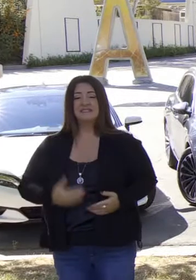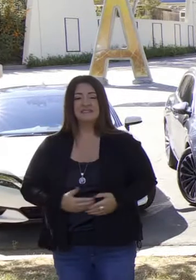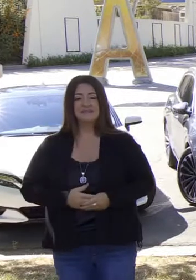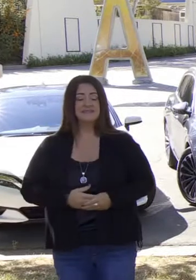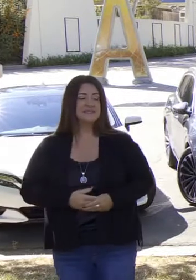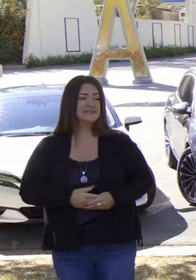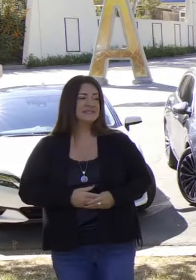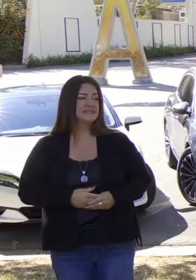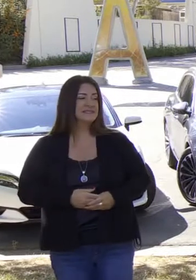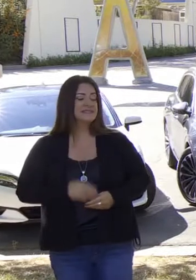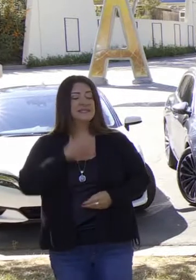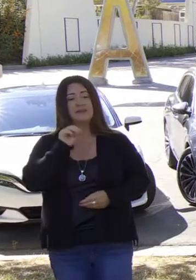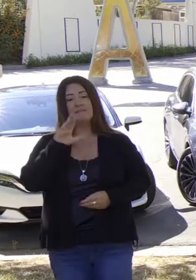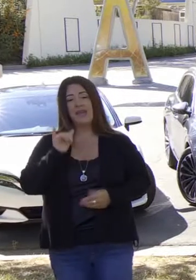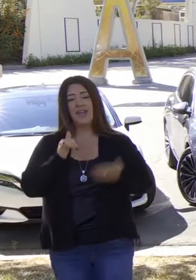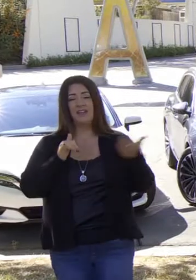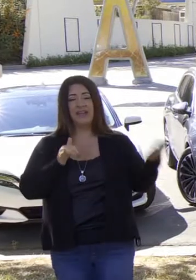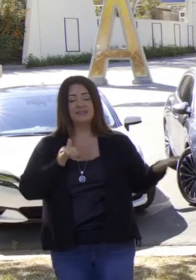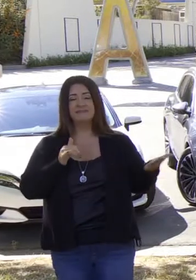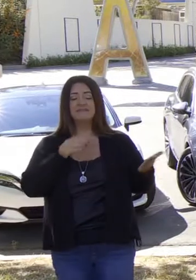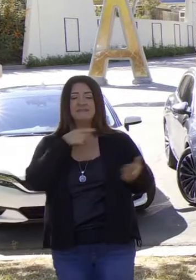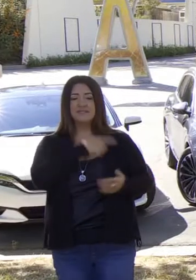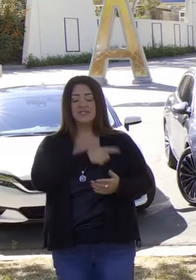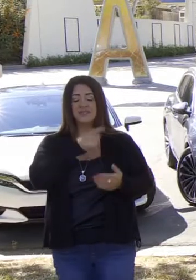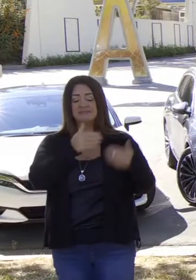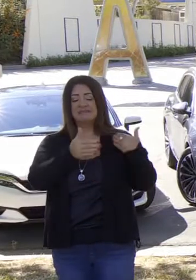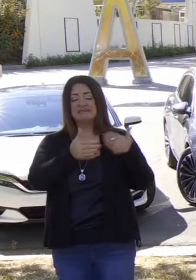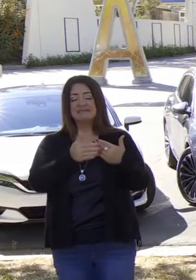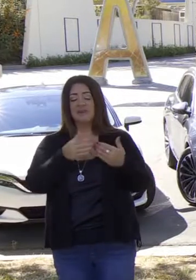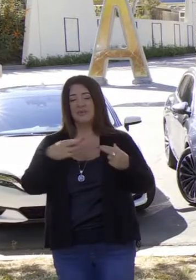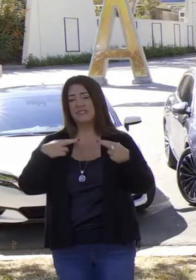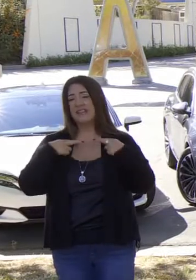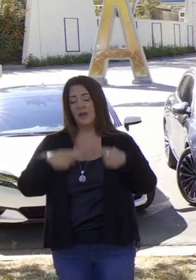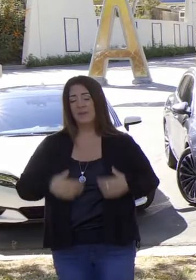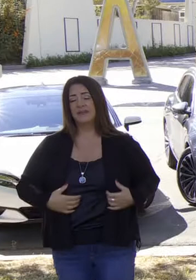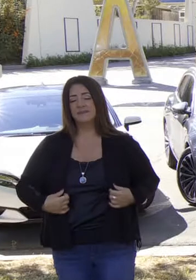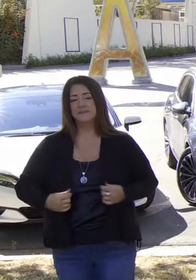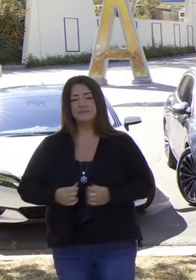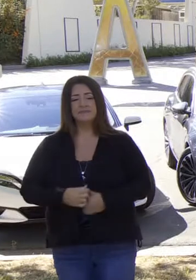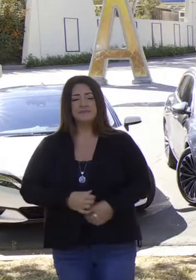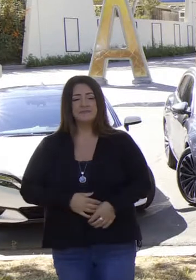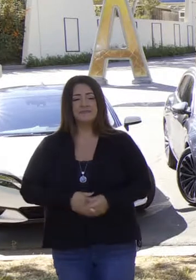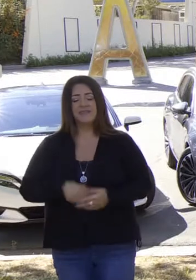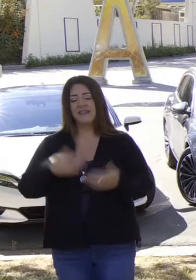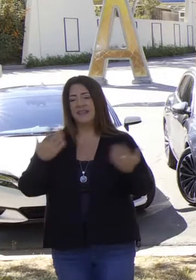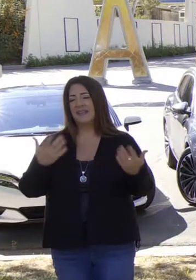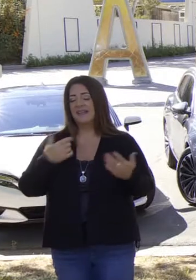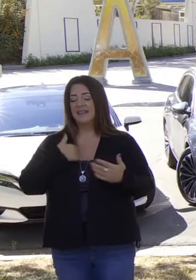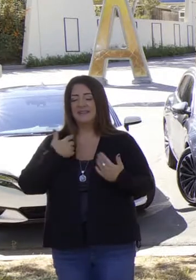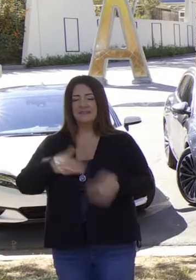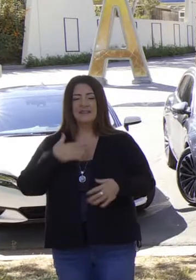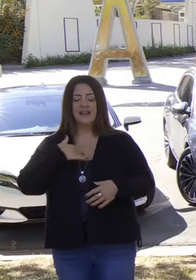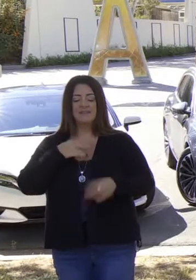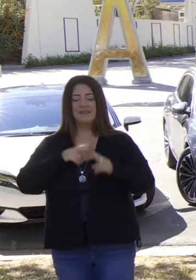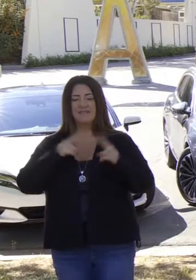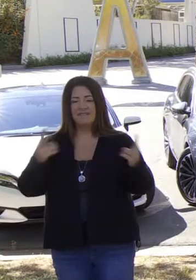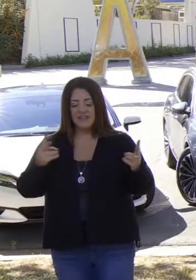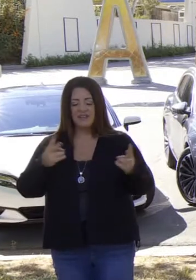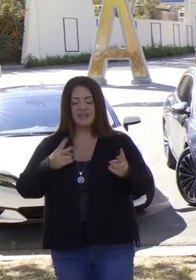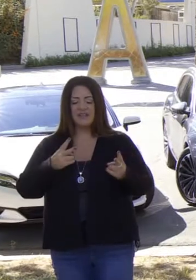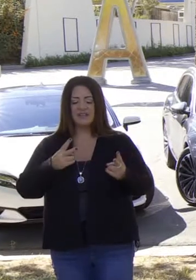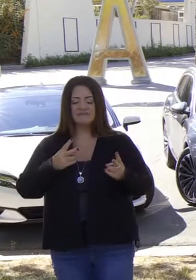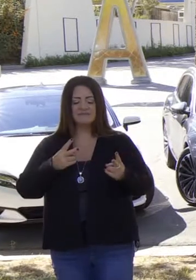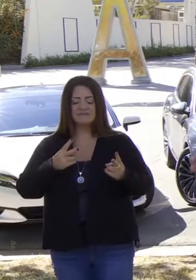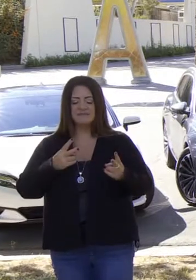consciente de los hechos, de lo que ha logrado. Y Mary está a punto de jubilarse, pero no puedo expresar